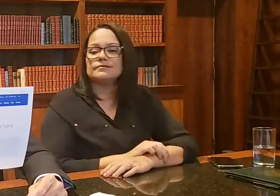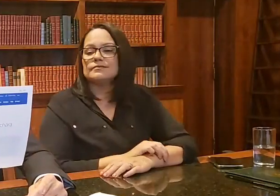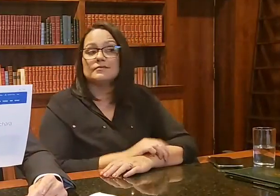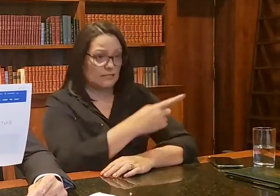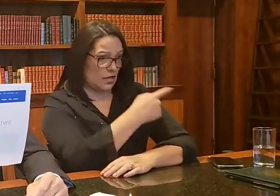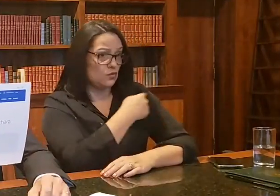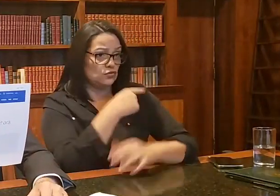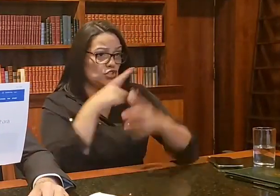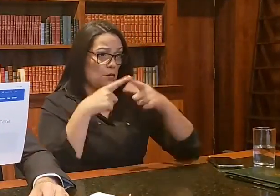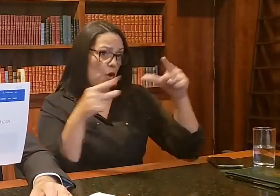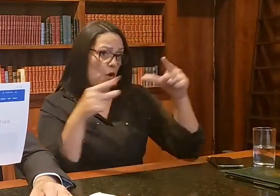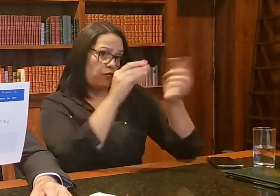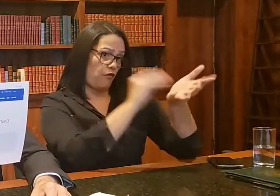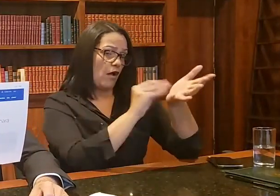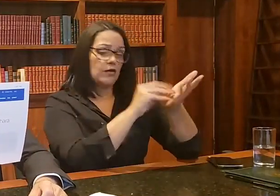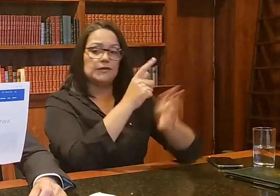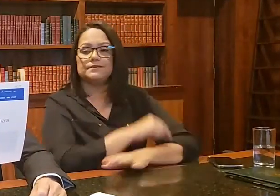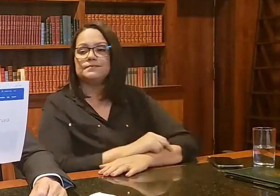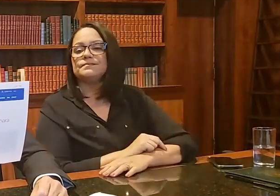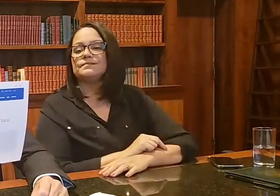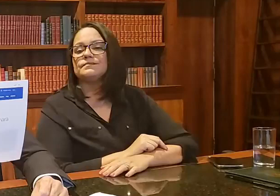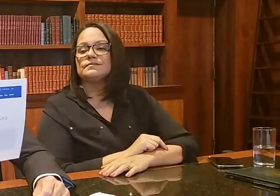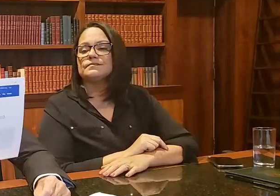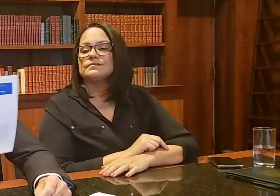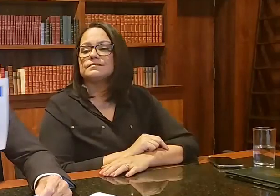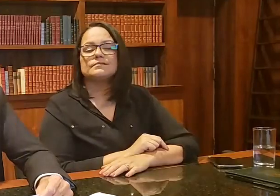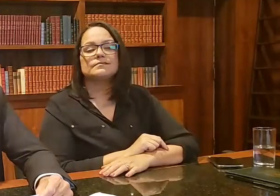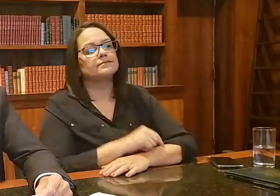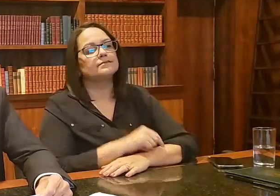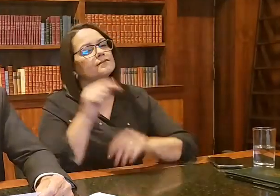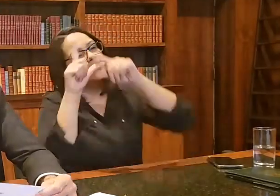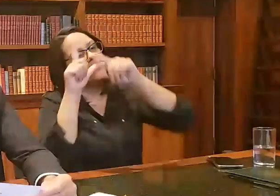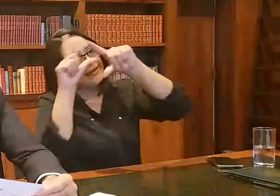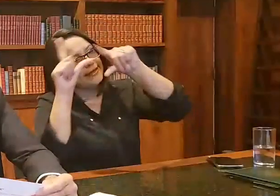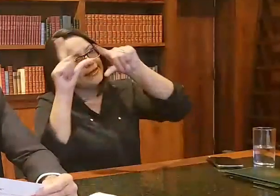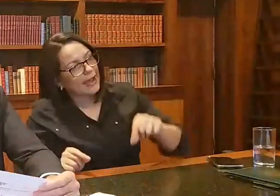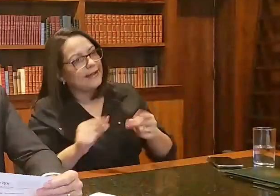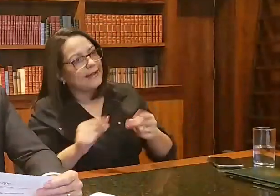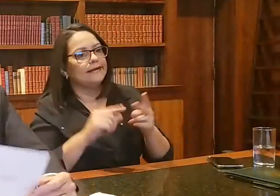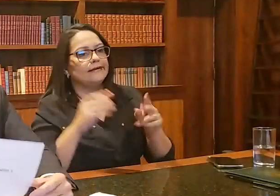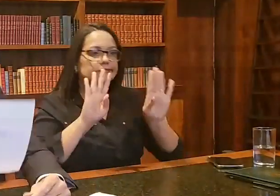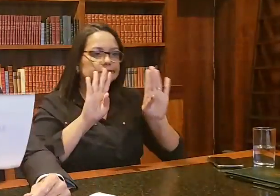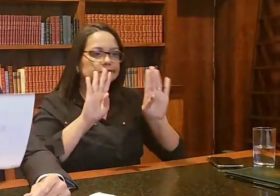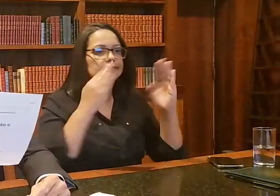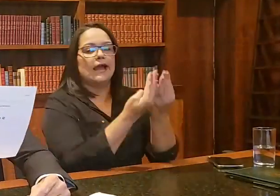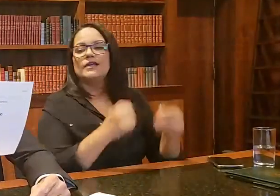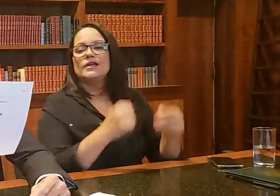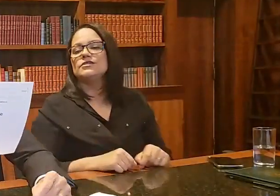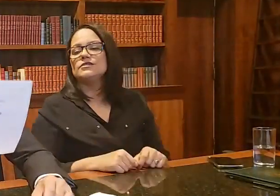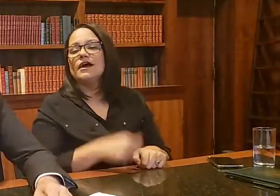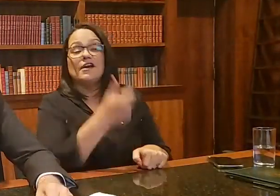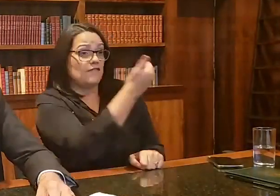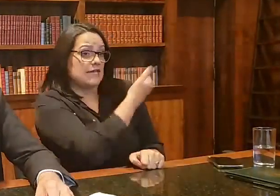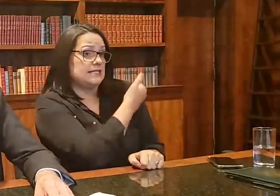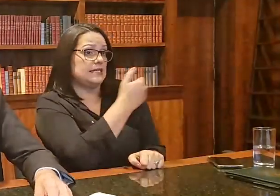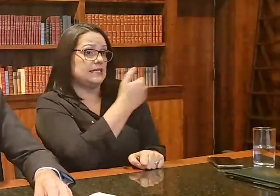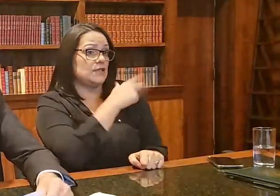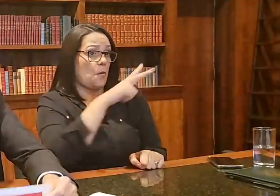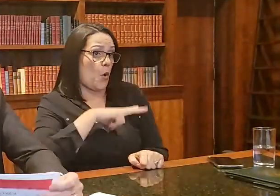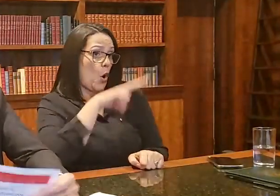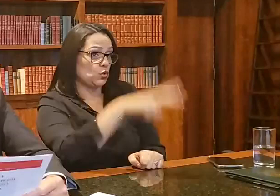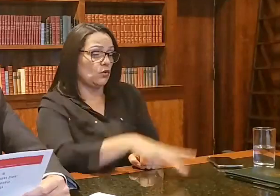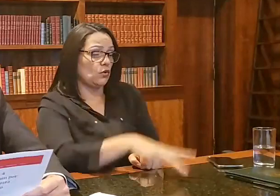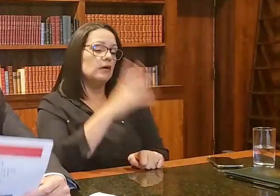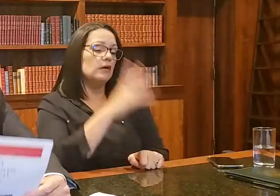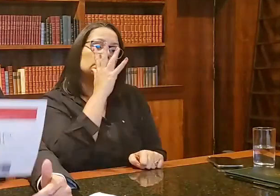Com atraso nas vacinas, a Itália fechará lojas. Vacinação em Portugal enfrenta lentidão.